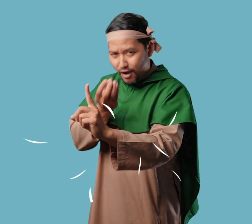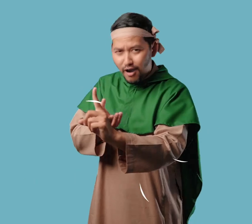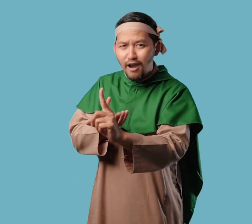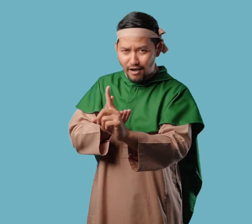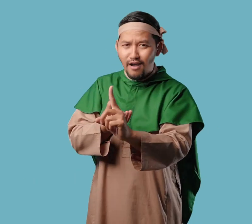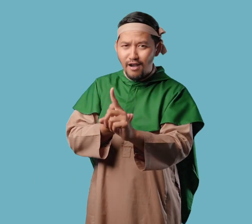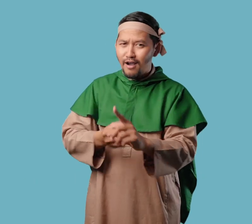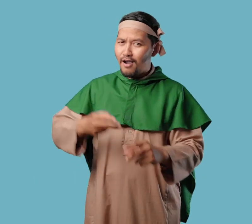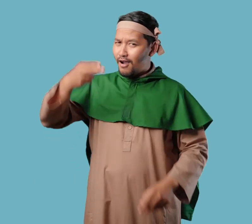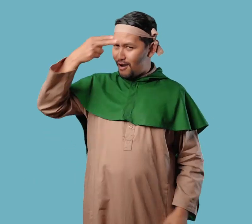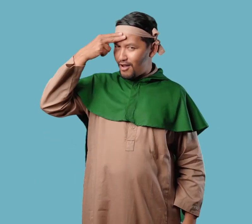-negeri di sekitaran Arab